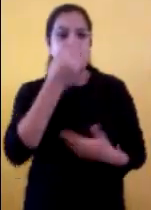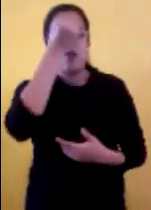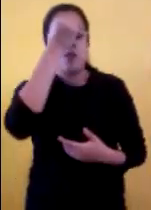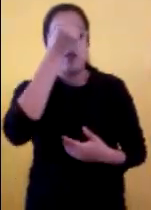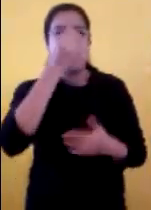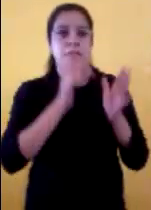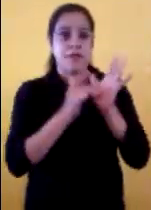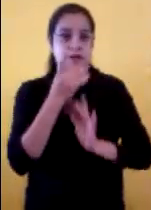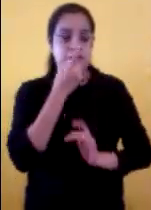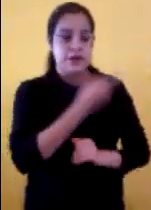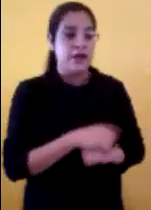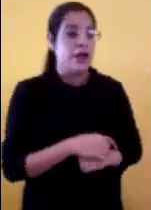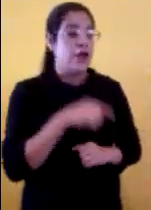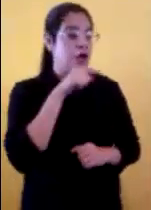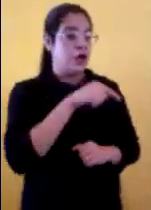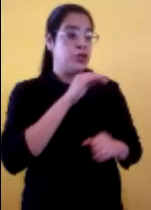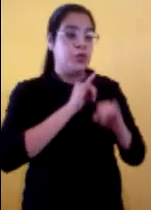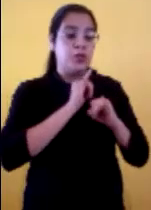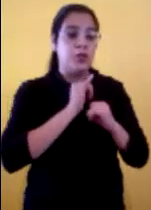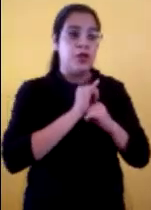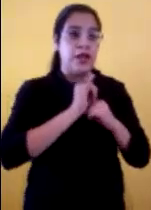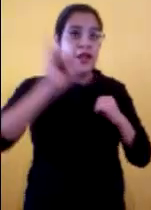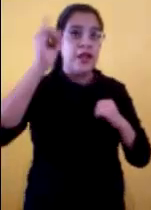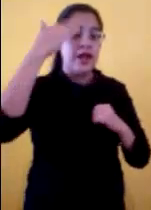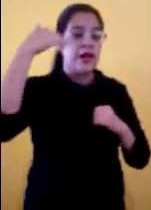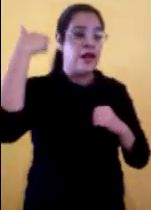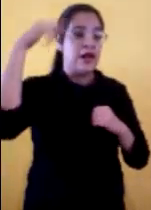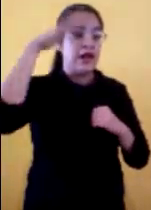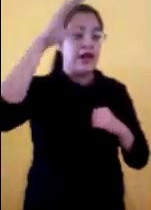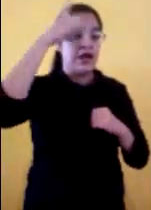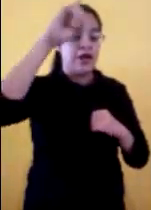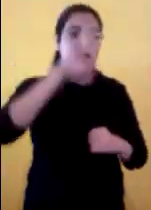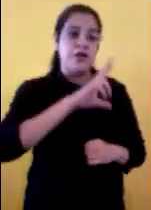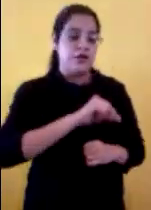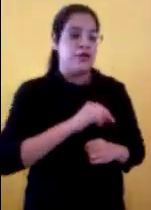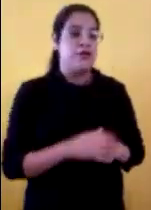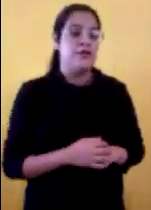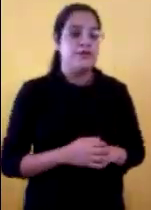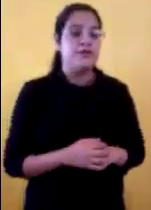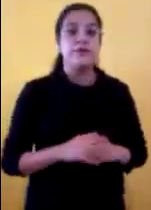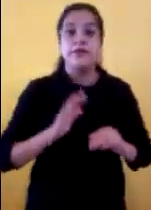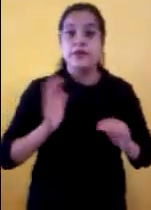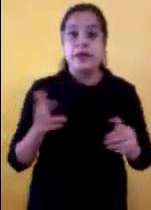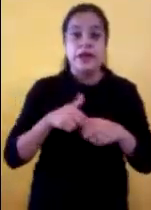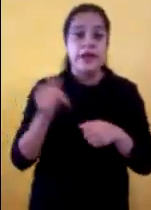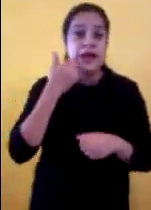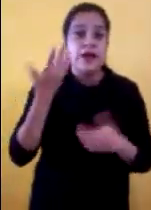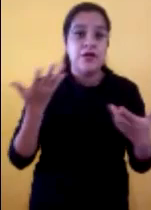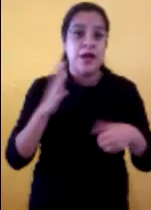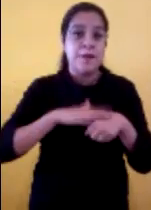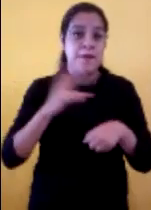Jesús, viendo que había hablado muy sensatamente, le dijo, no estás lejos del reino de Dios.